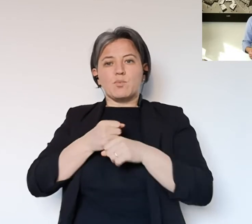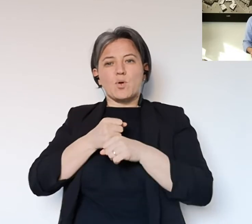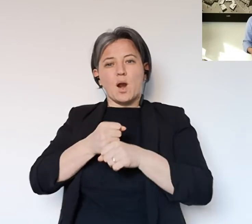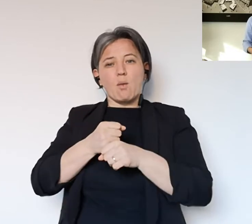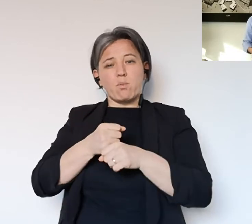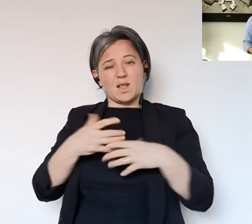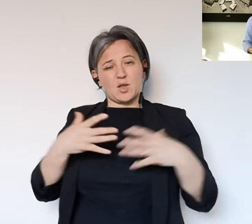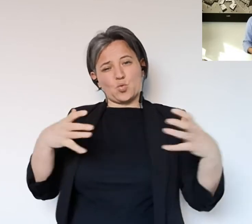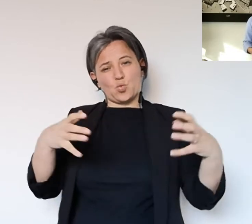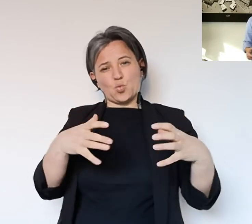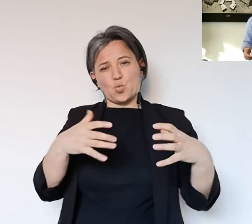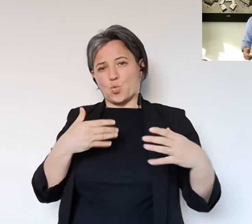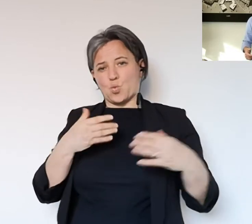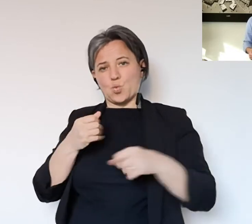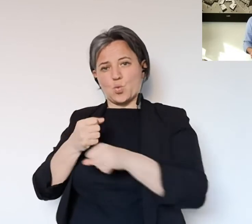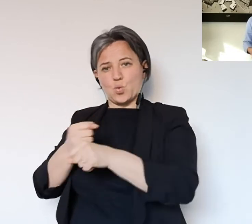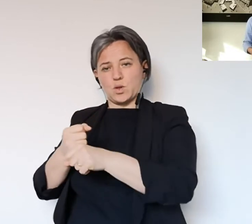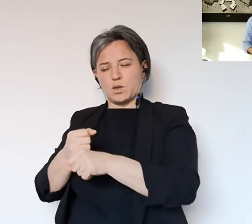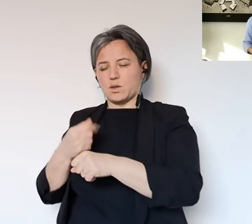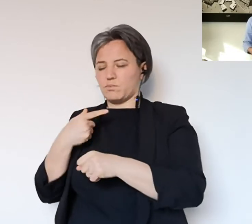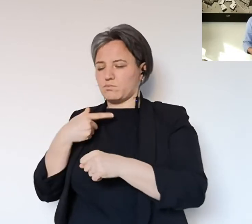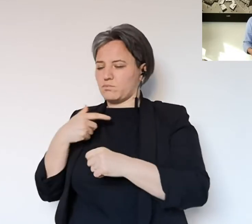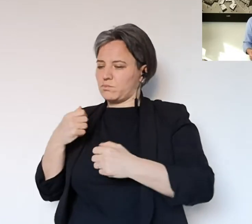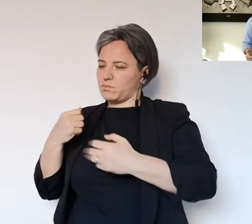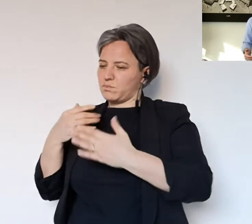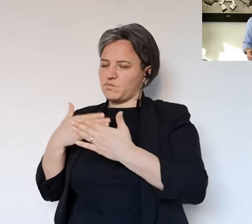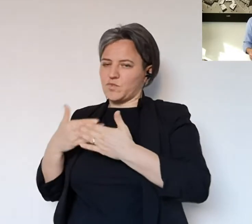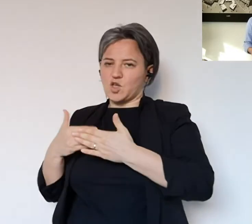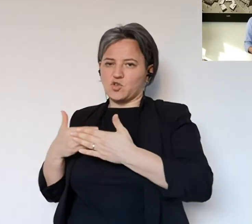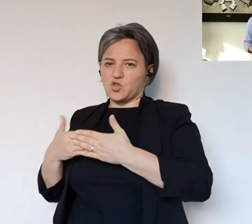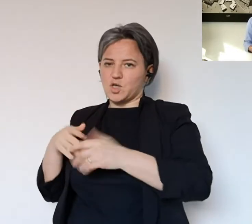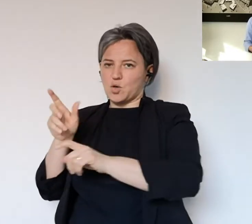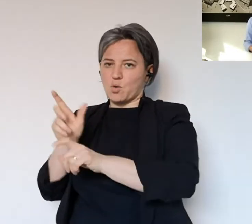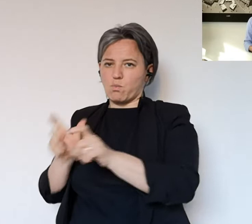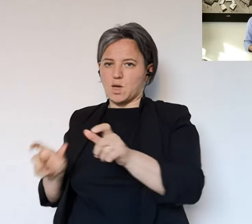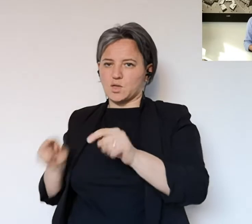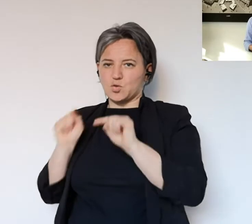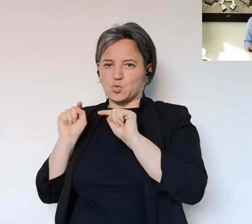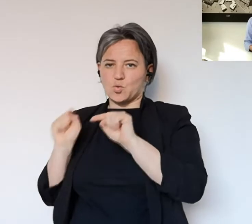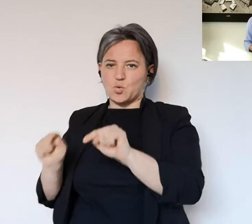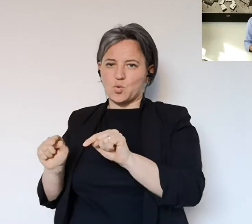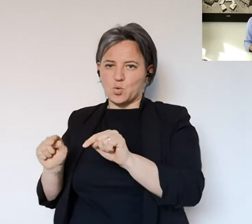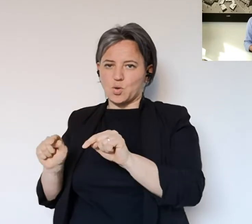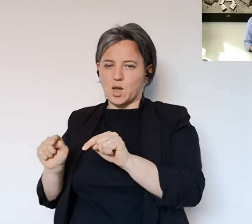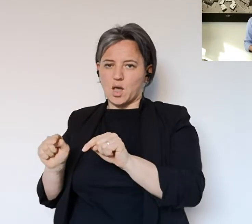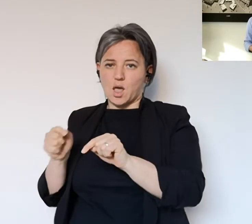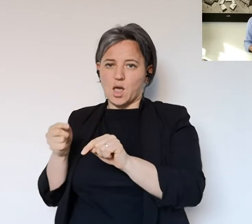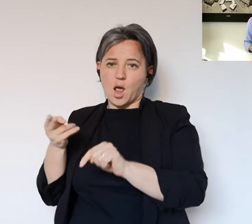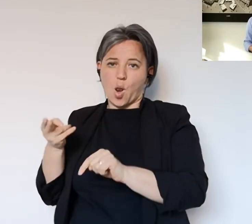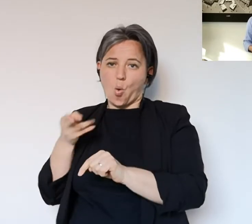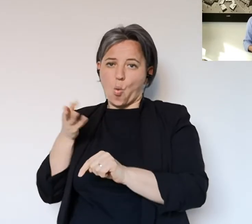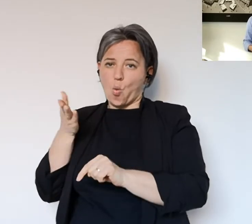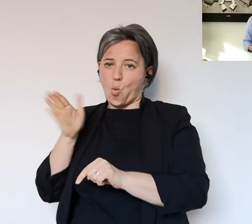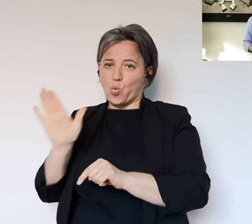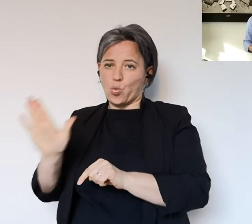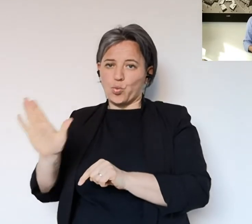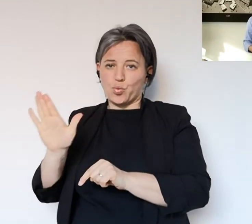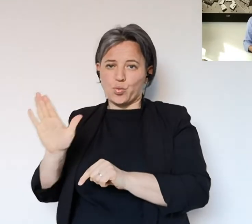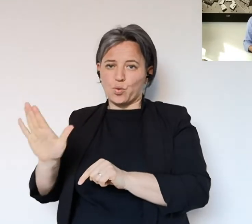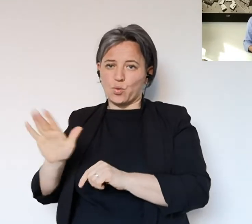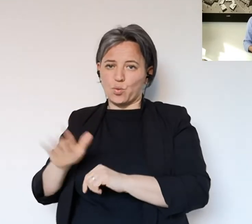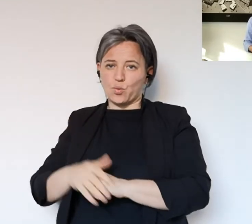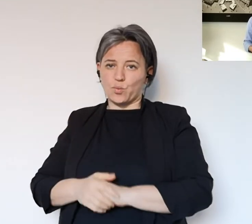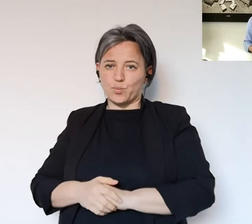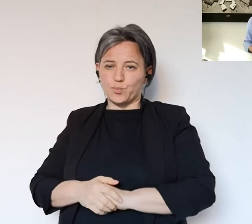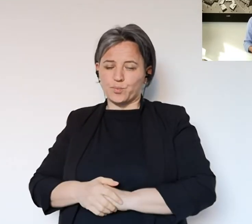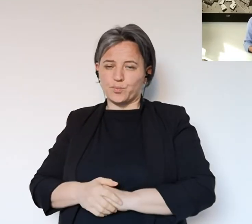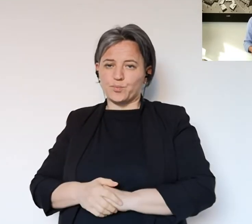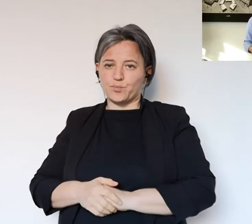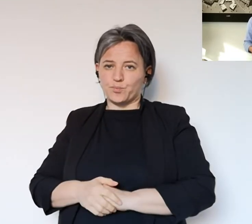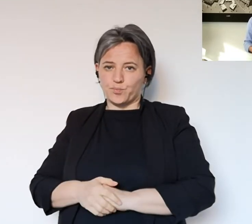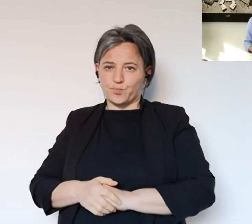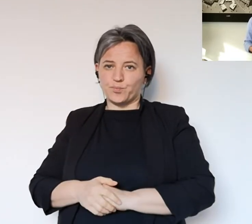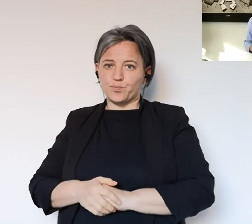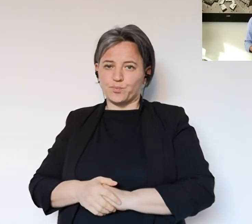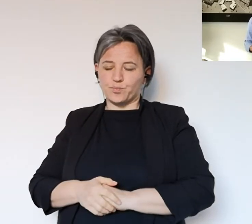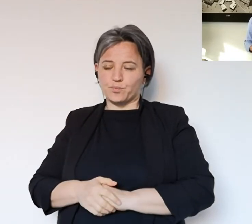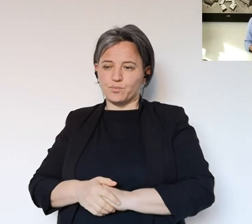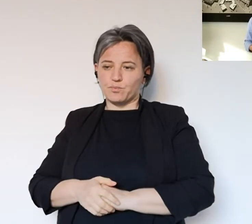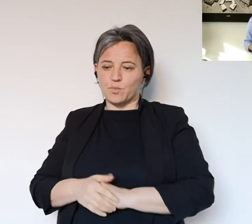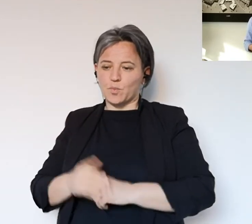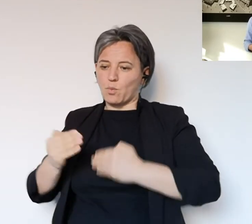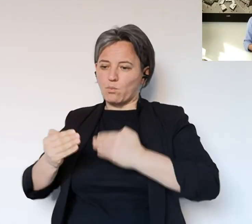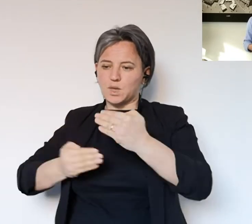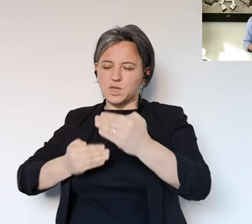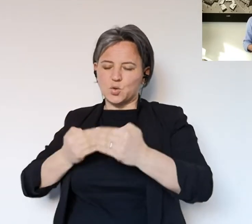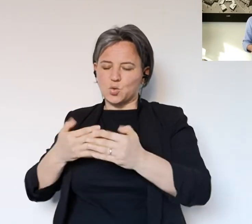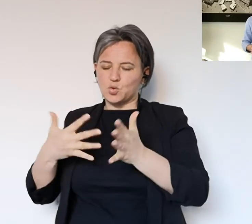non posso che rappresentare tutti quanti nel momento in cui dico che ci uniamo a tutti coloro che hanno